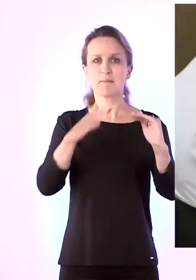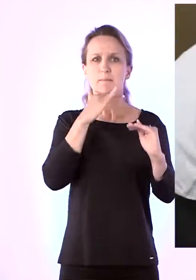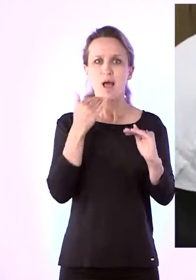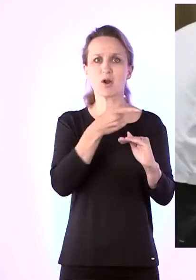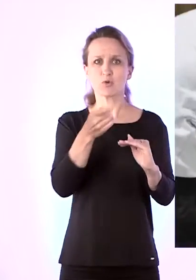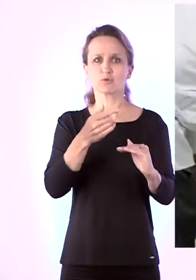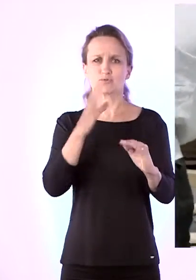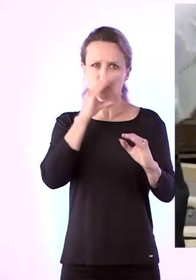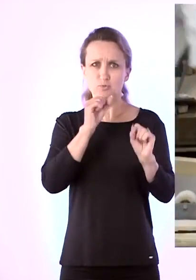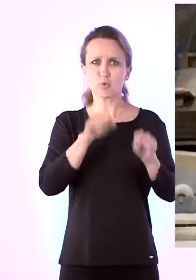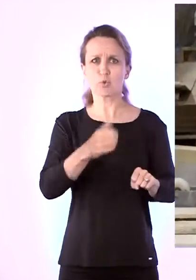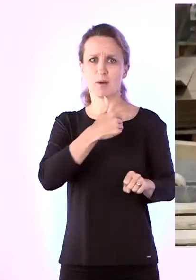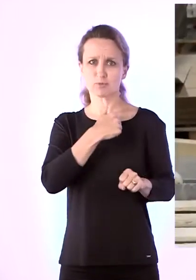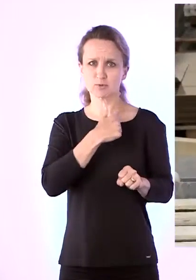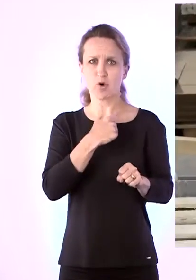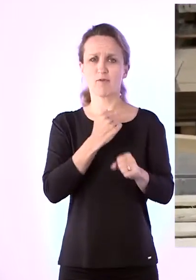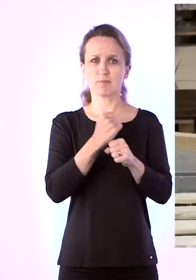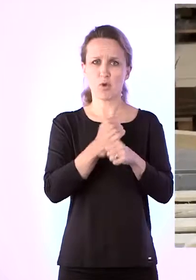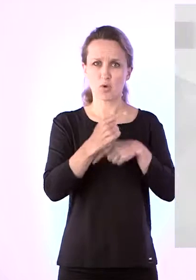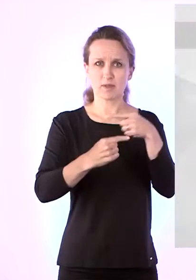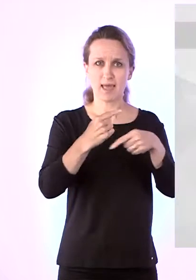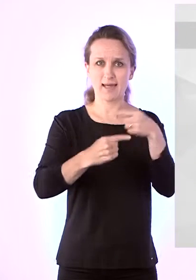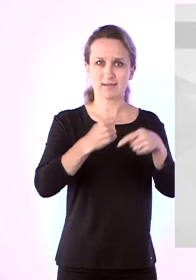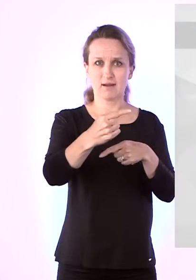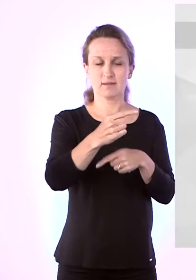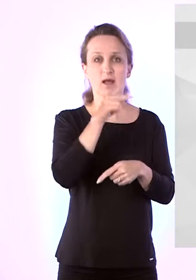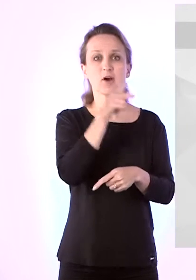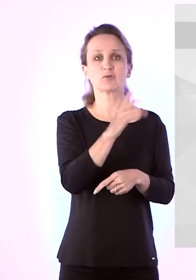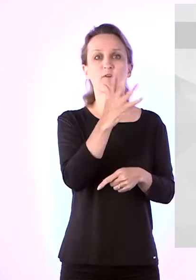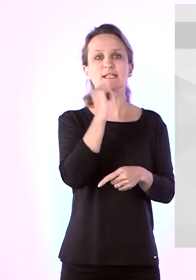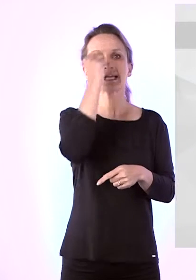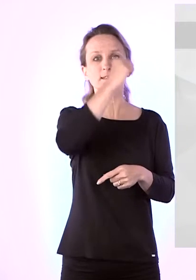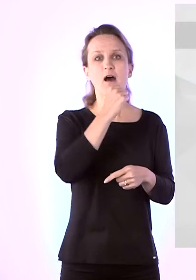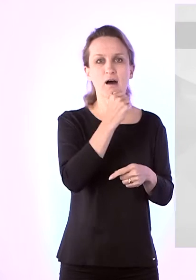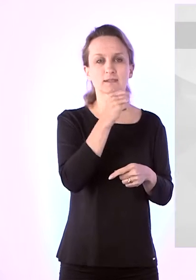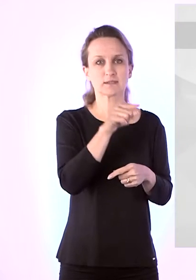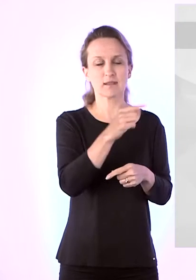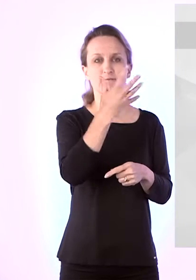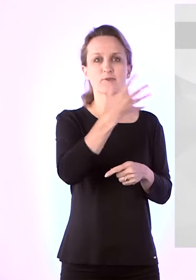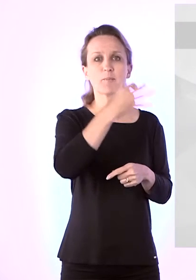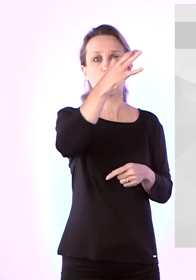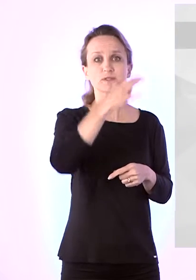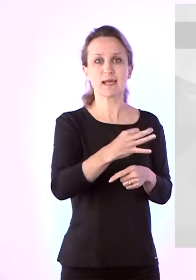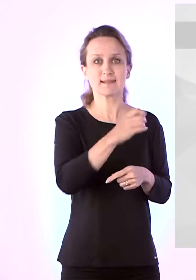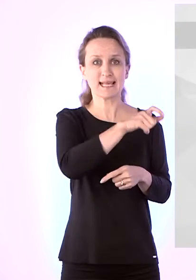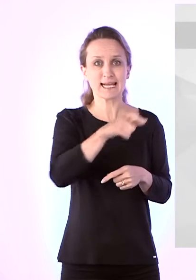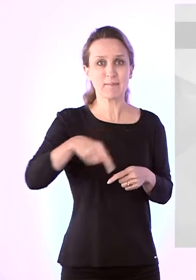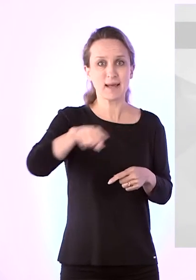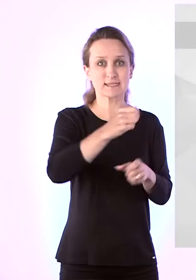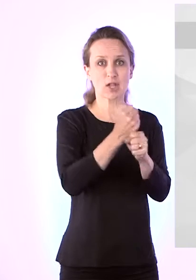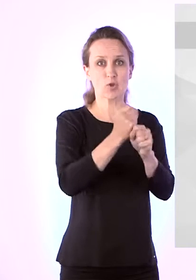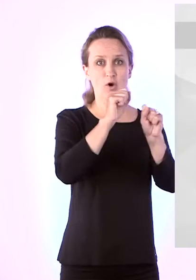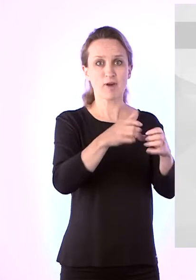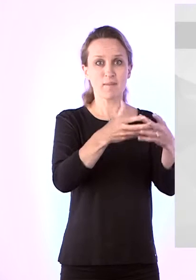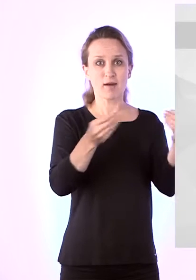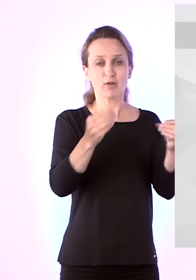soovivad töötamist jätkata. 2015. aastal töötas liigi pool töövõime kaoga inimestest, ehk